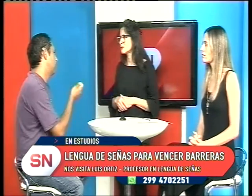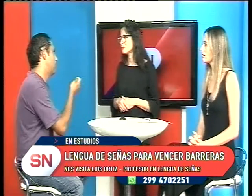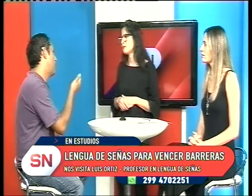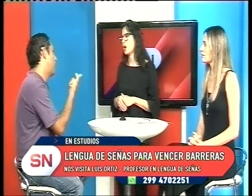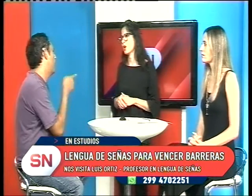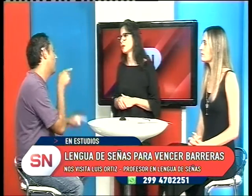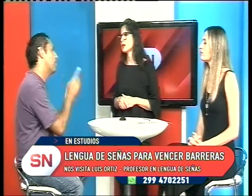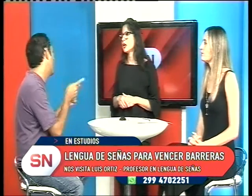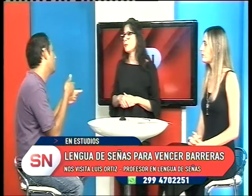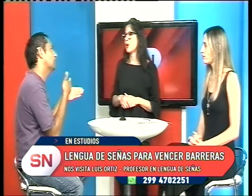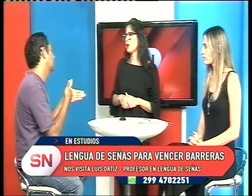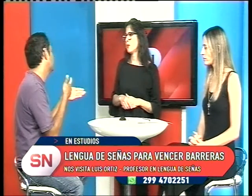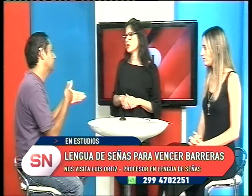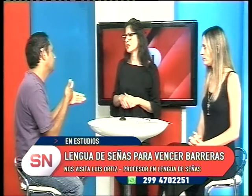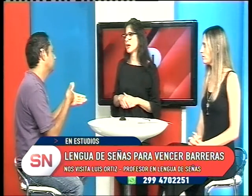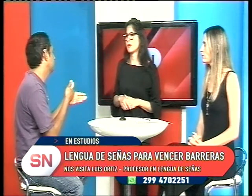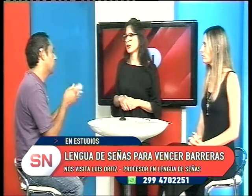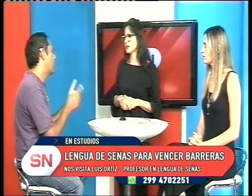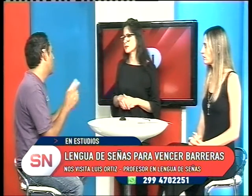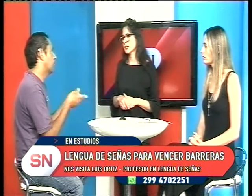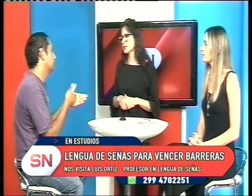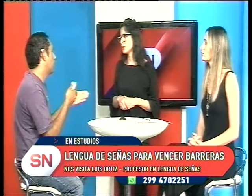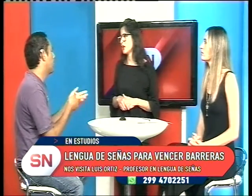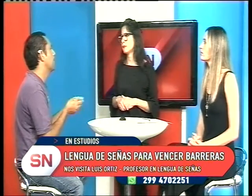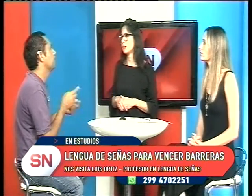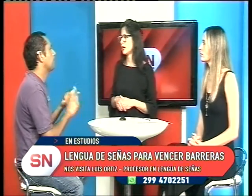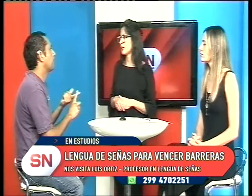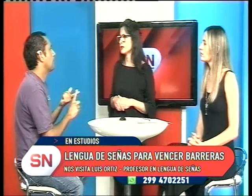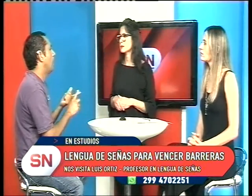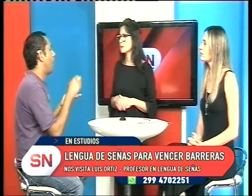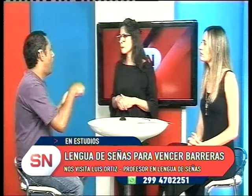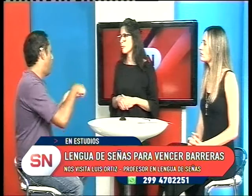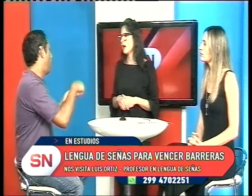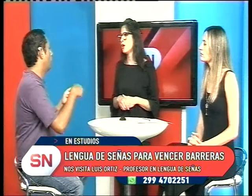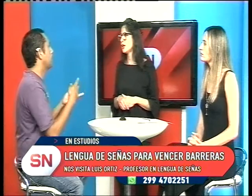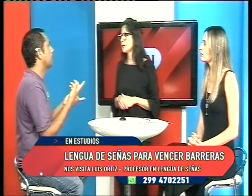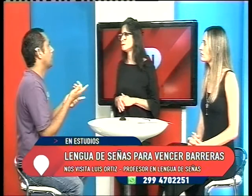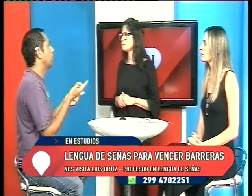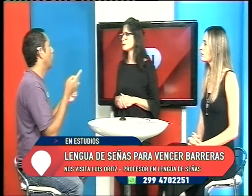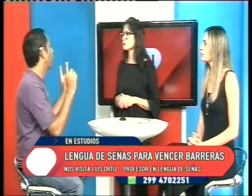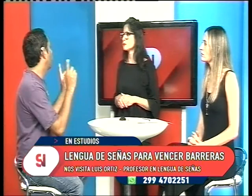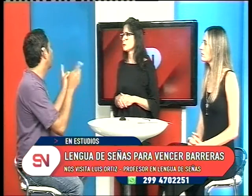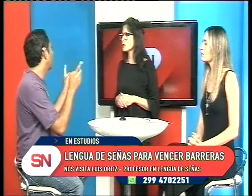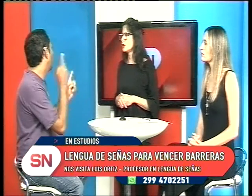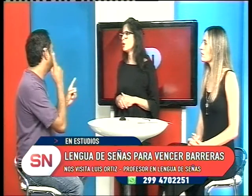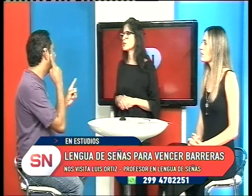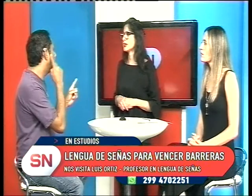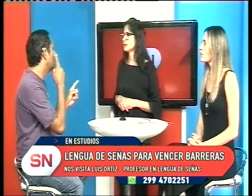Poco. Poco, poco. Siempre hay barreras. Siempre son las mismas barreras. Ahora, los docentes,